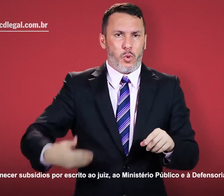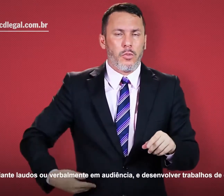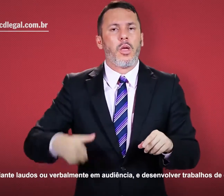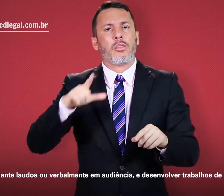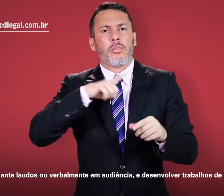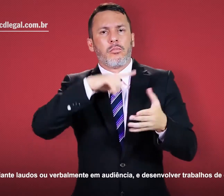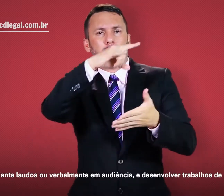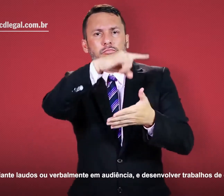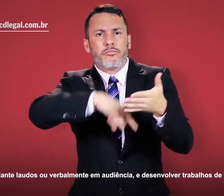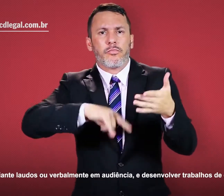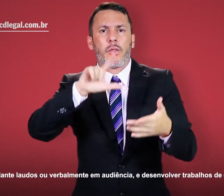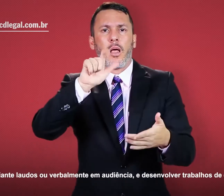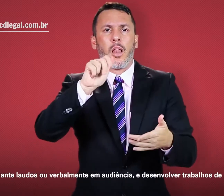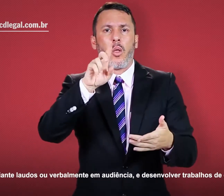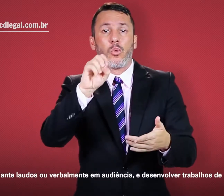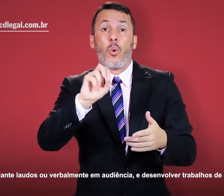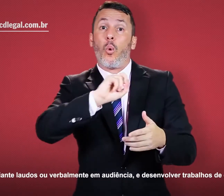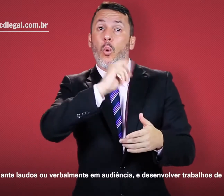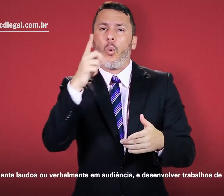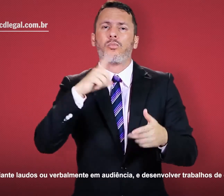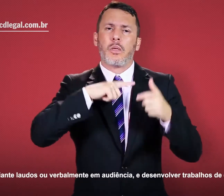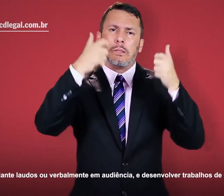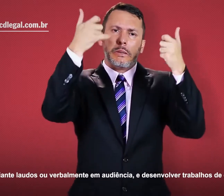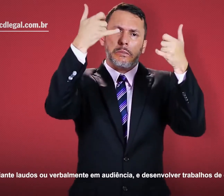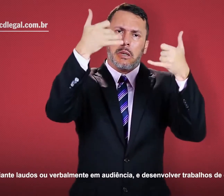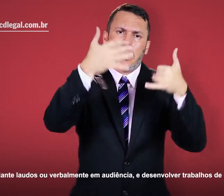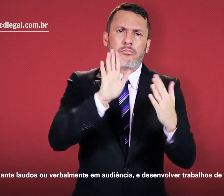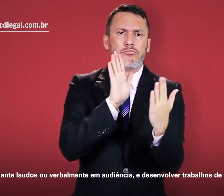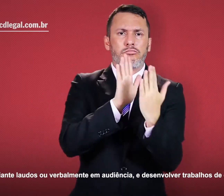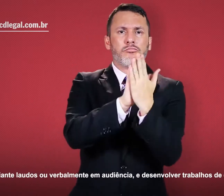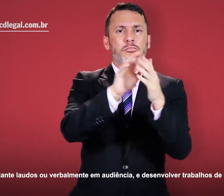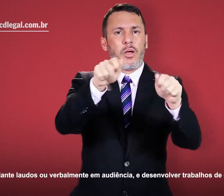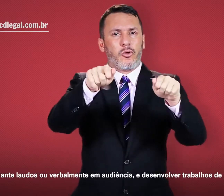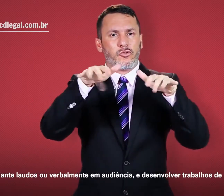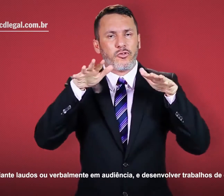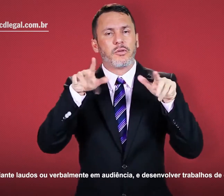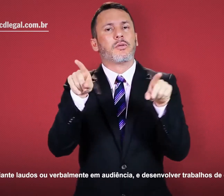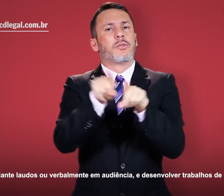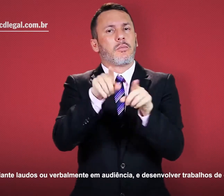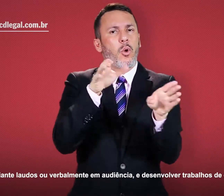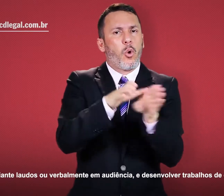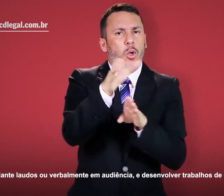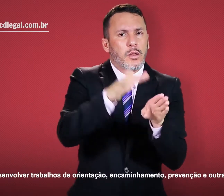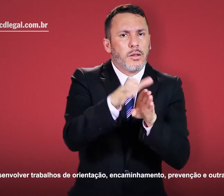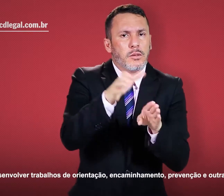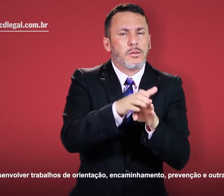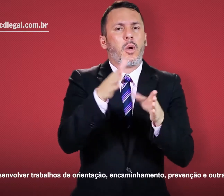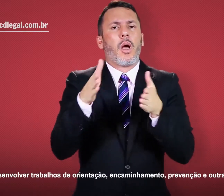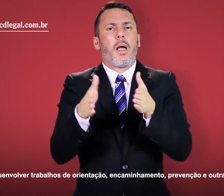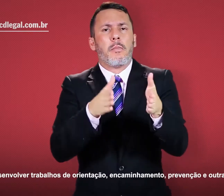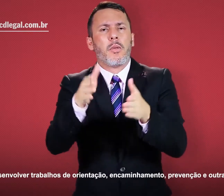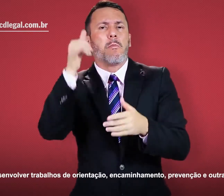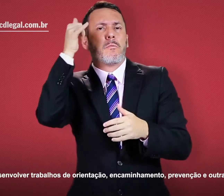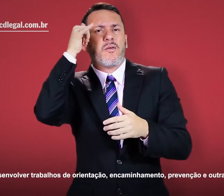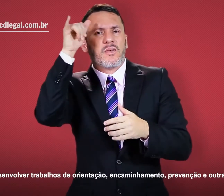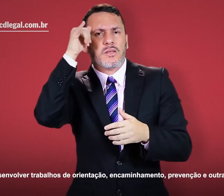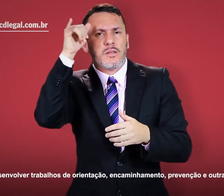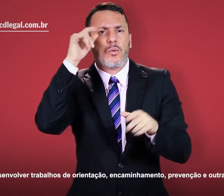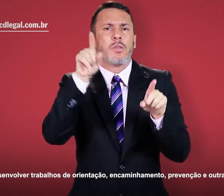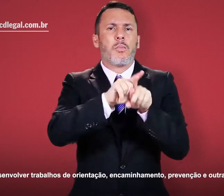mediante laudos ou verbalmente em audiência, e desenvolver trabalhos de orientação, encaminhamento, prevenção e